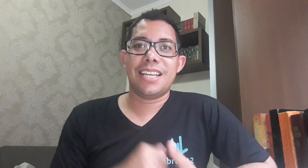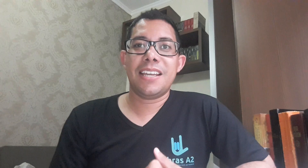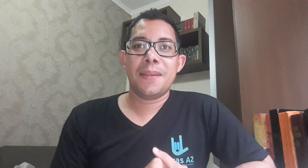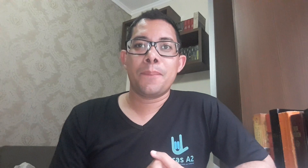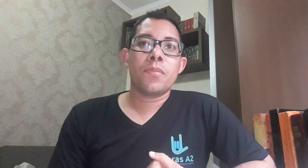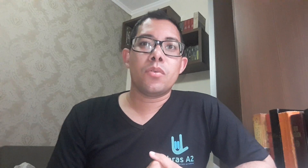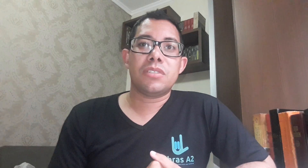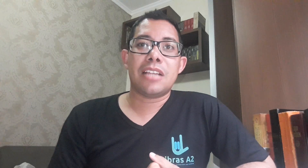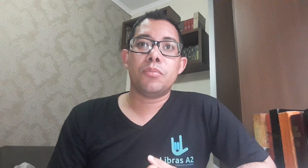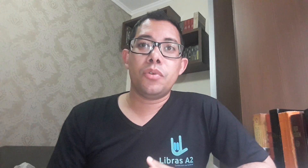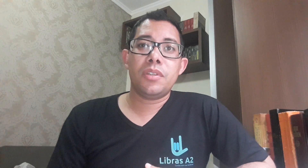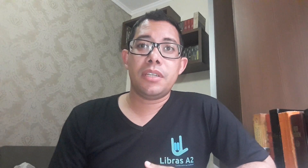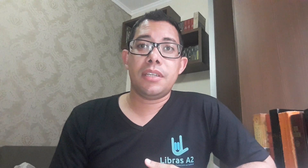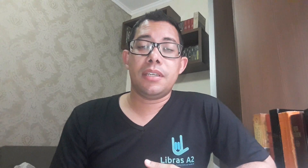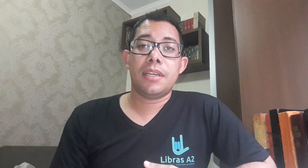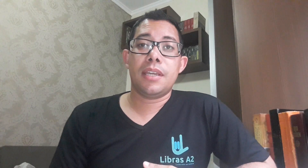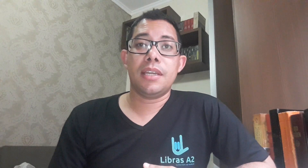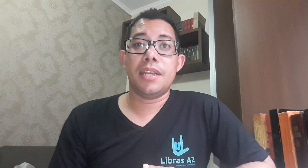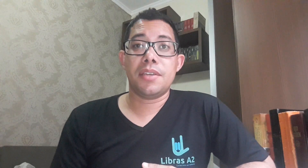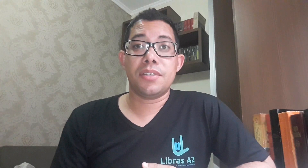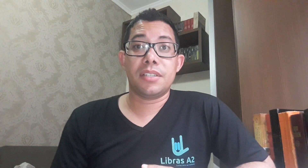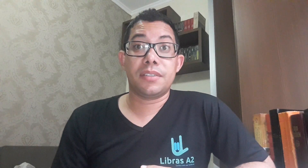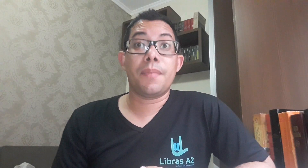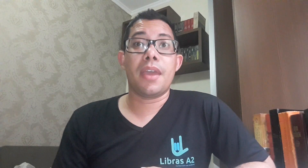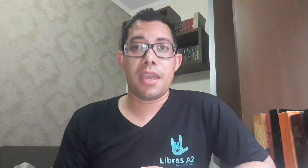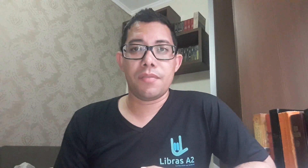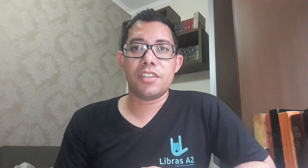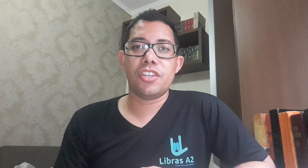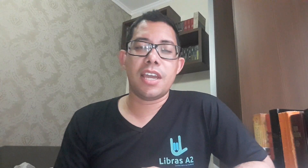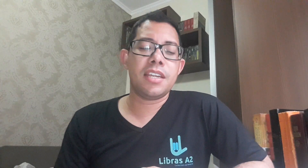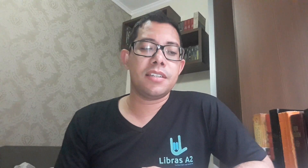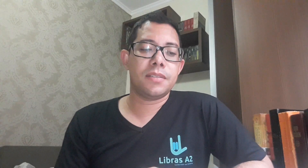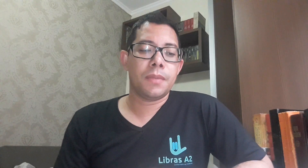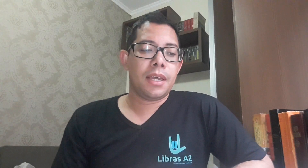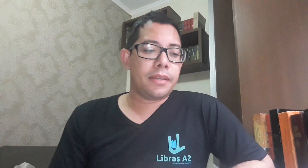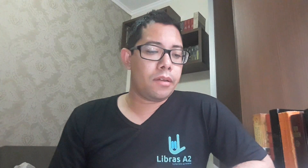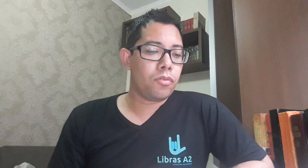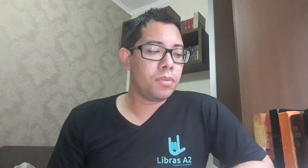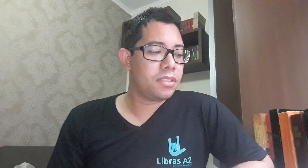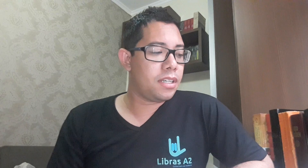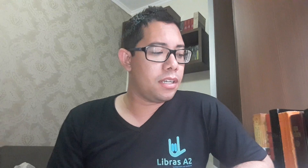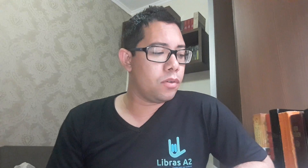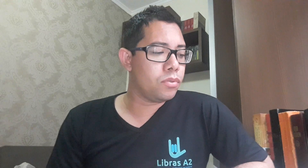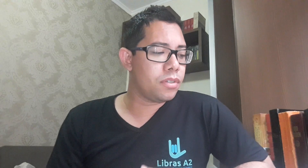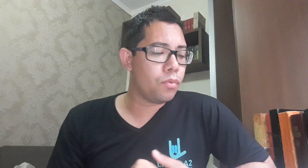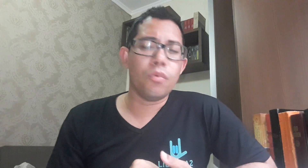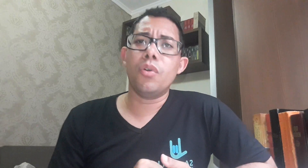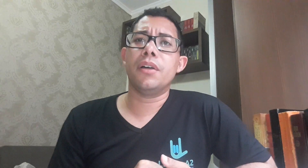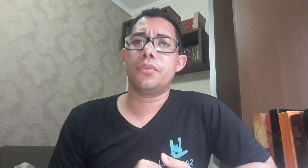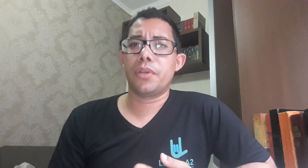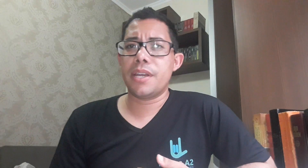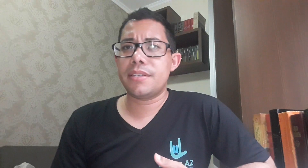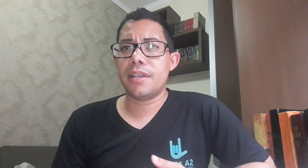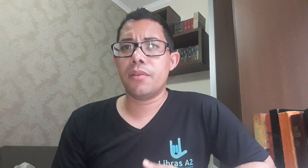usados muito em igrejas evangélicas. Tem algumas que usam o cantor cristão,